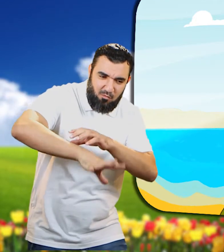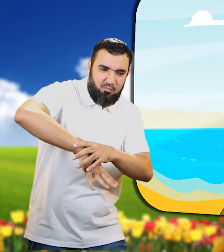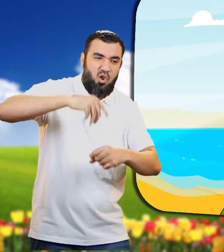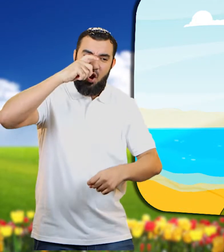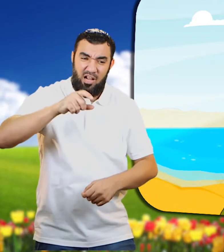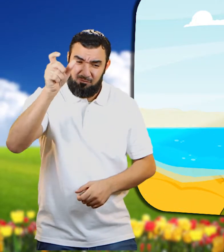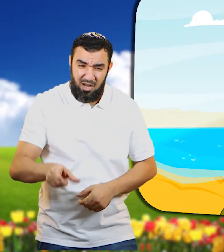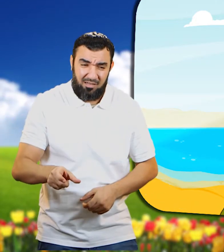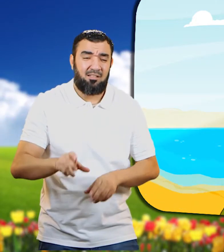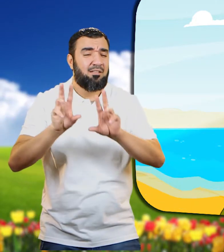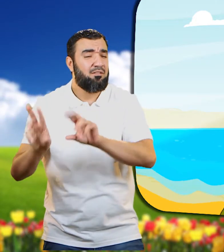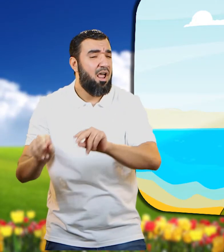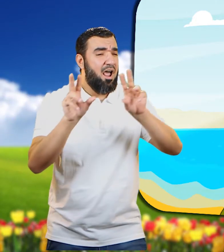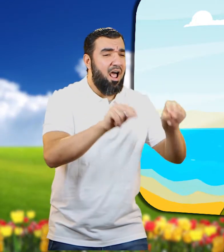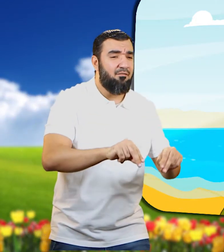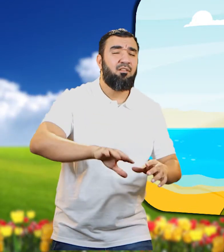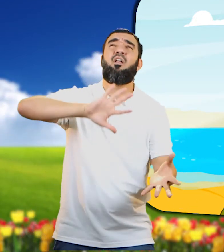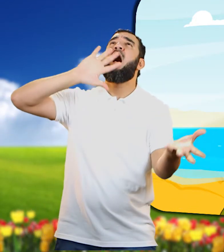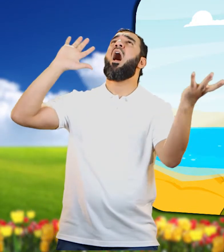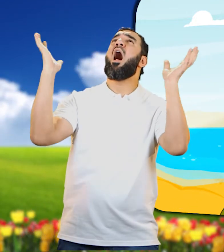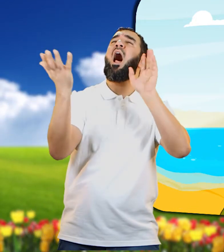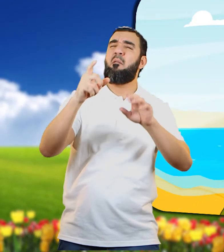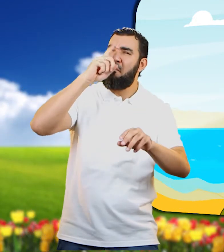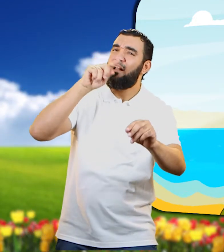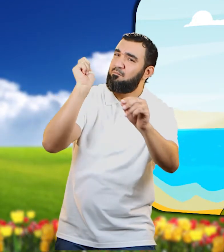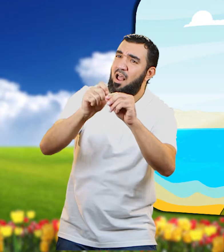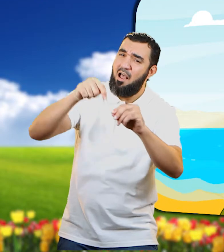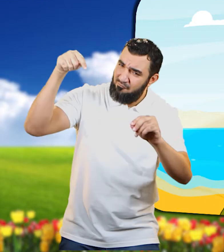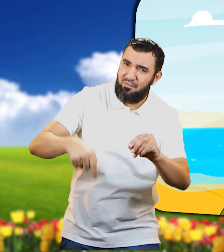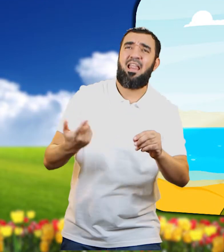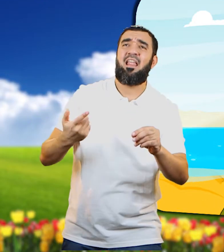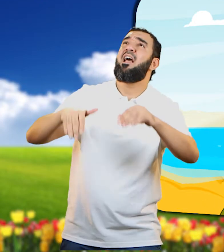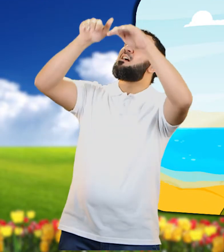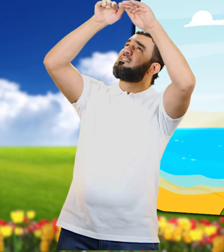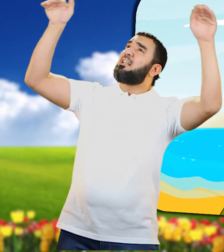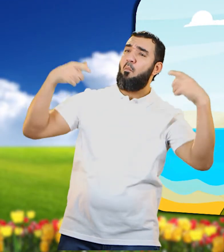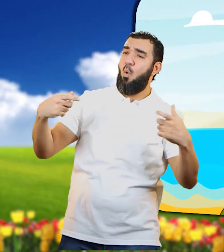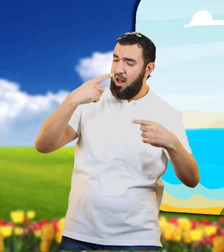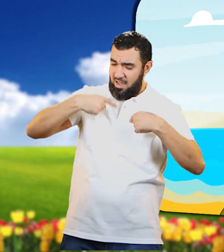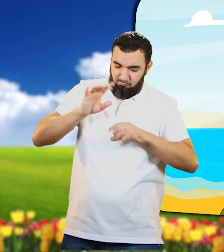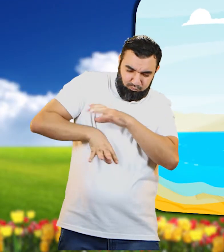تؤمن ان كل الكائنات مستحيل ان تخلق نفسها بنفسها